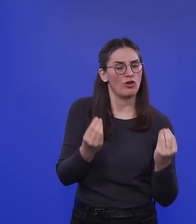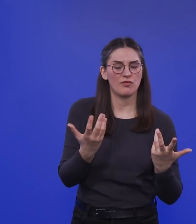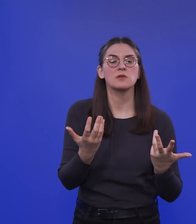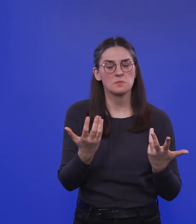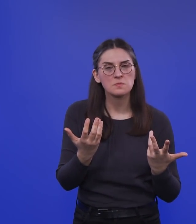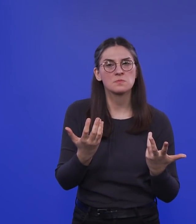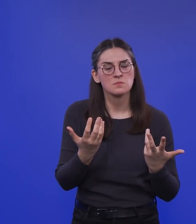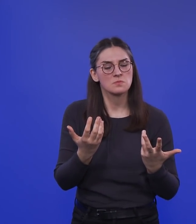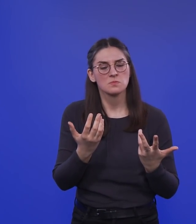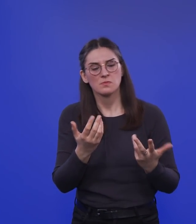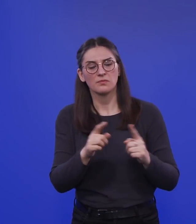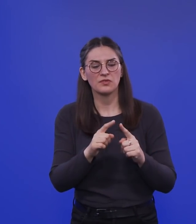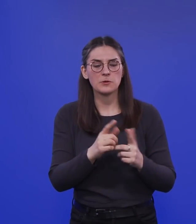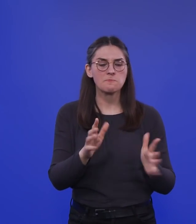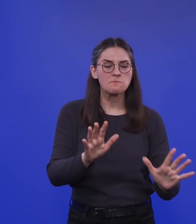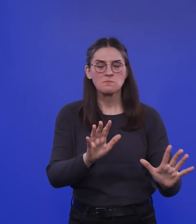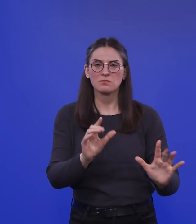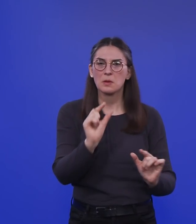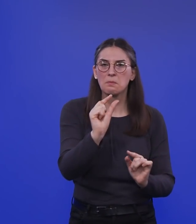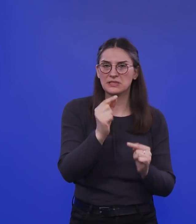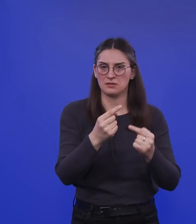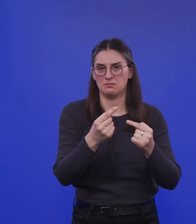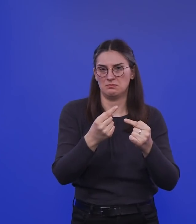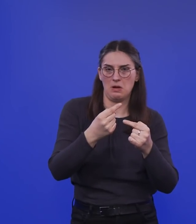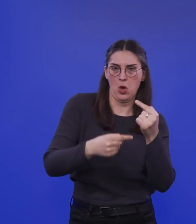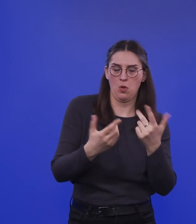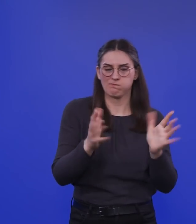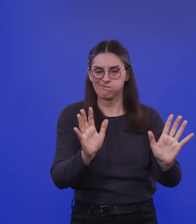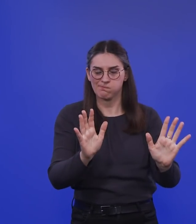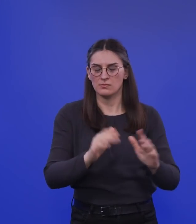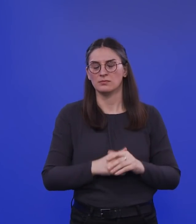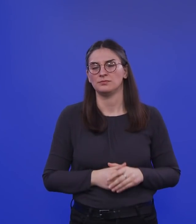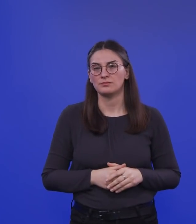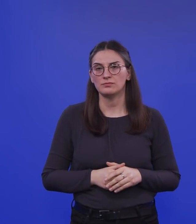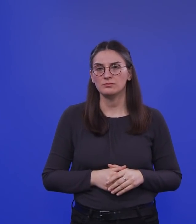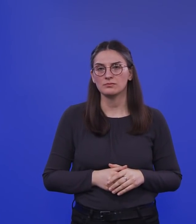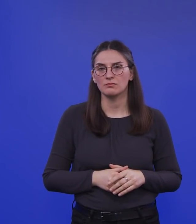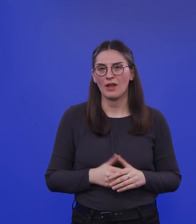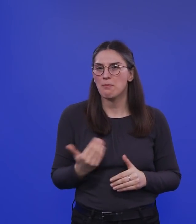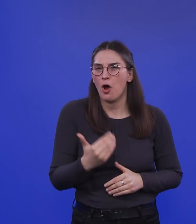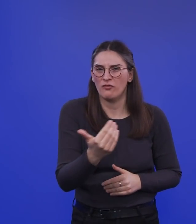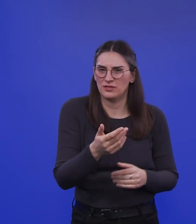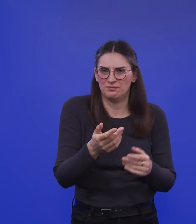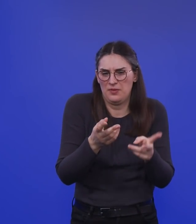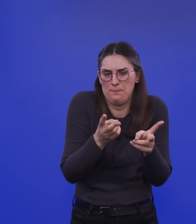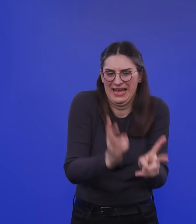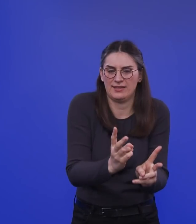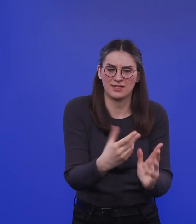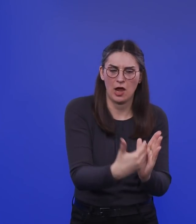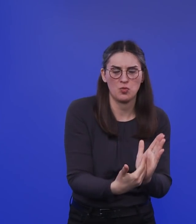scheinbar dort so eine Lücke haben. Das ist aber einfach häufig gar keine berechtigte Argumentation. Bei Polio